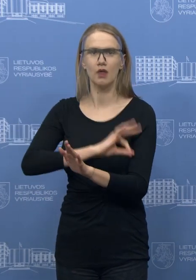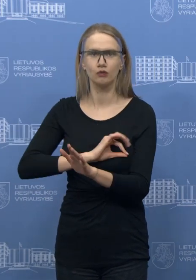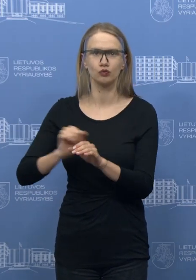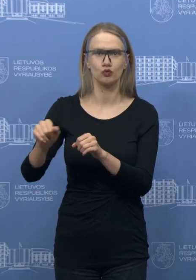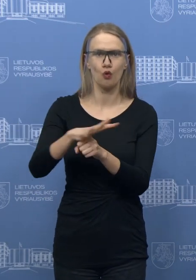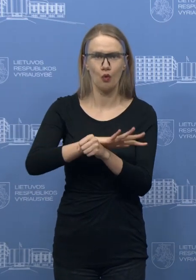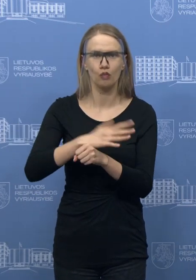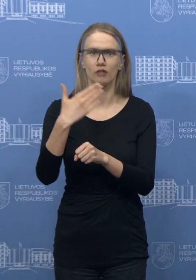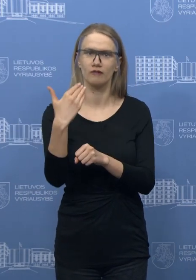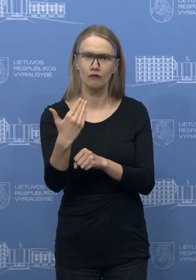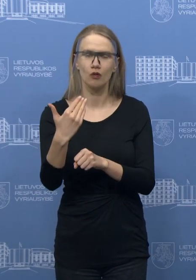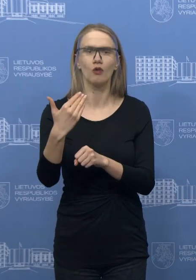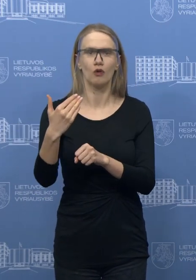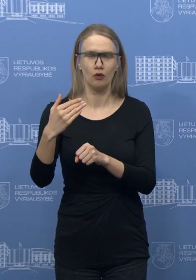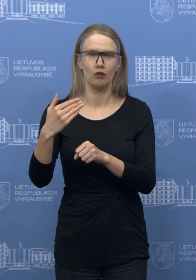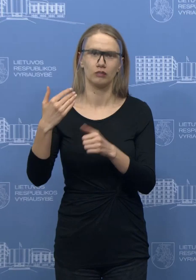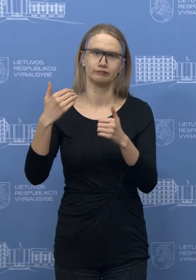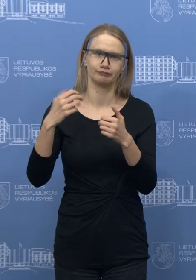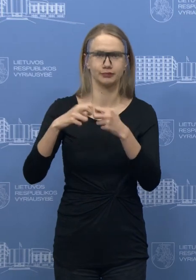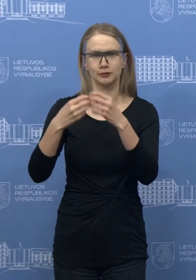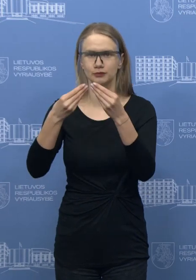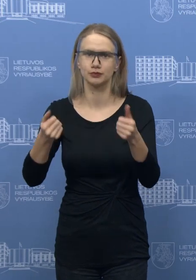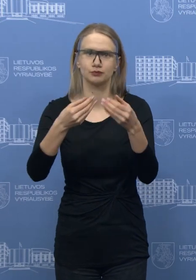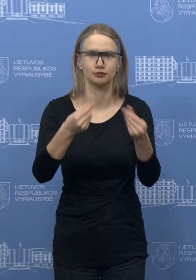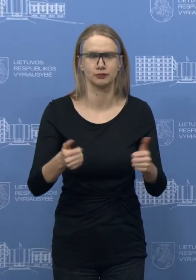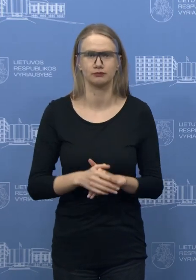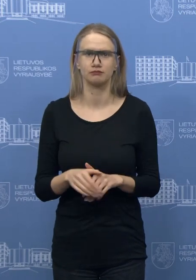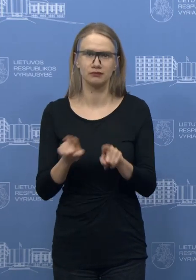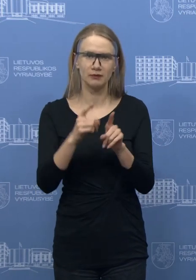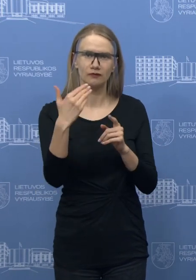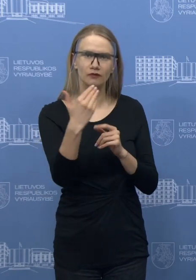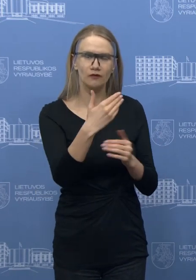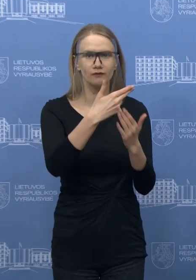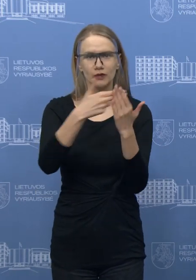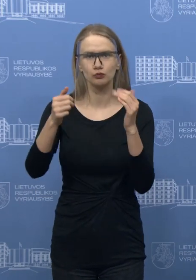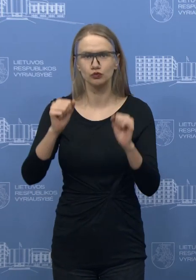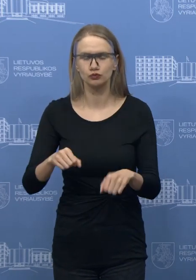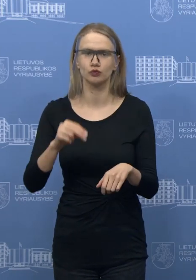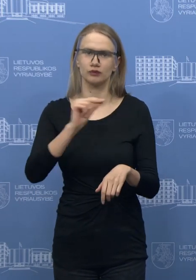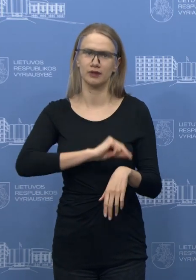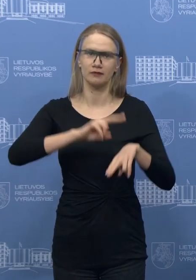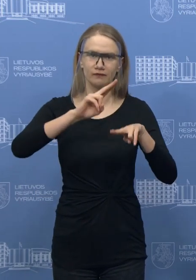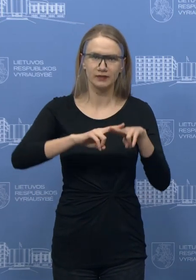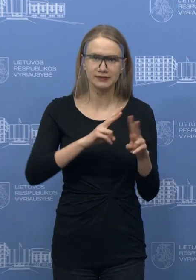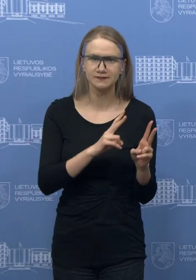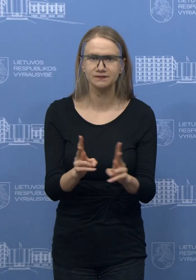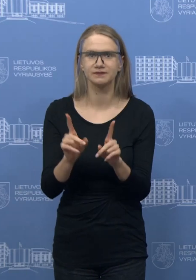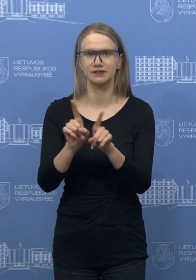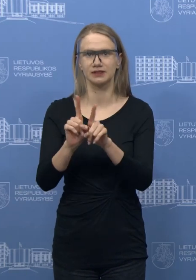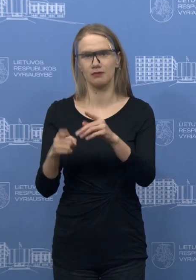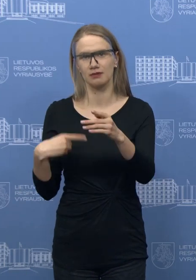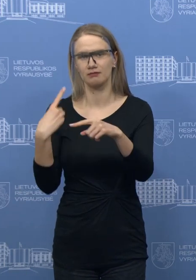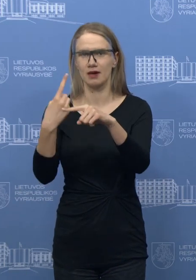kurie galėtų užtikrinti mūsų įmonėms galimybės saukoti ir darbo vietas, suteikti papildomą likviduvą